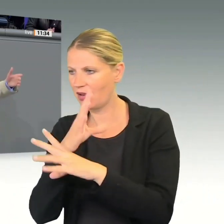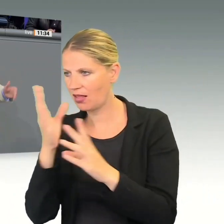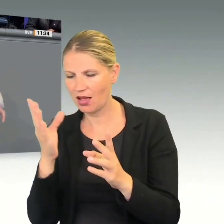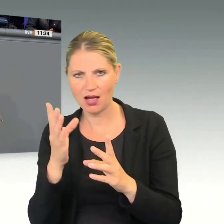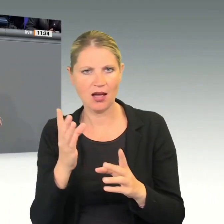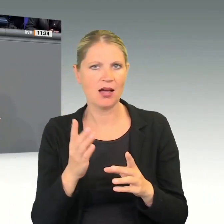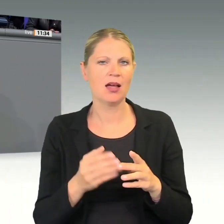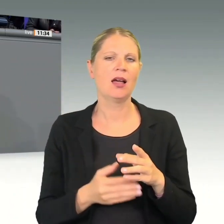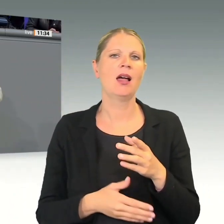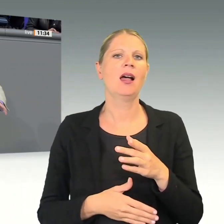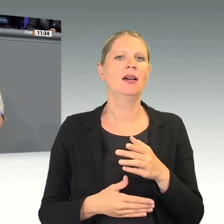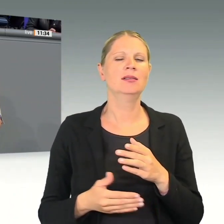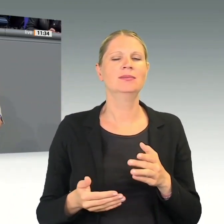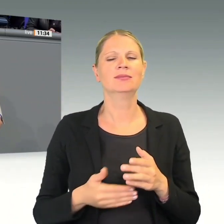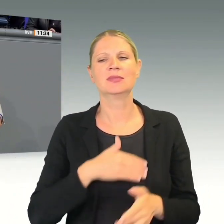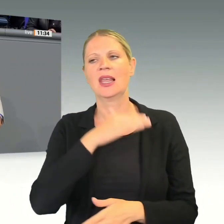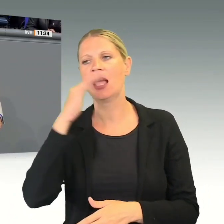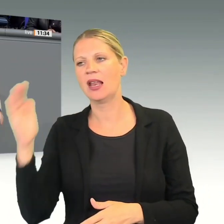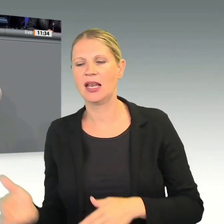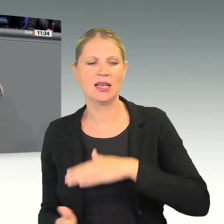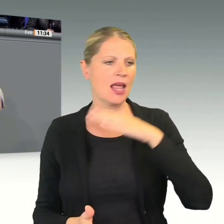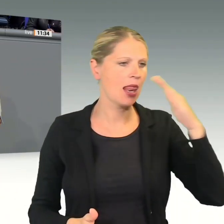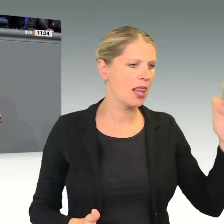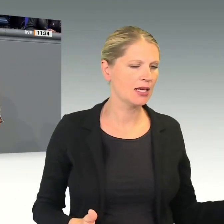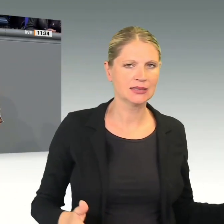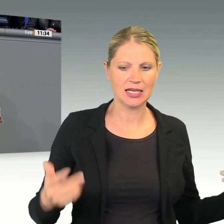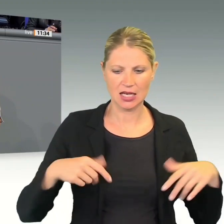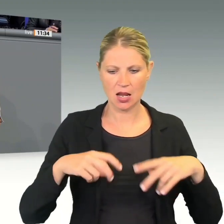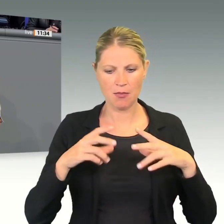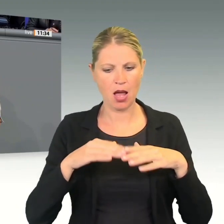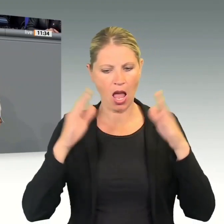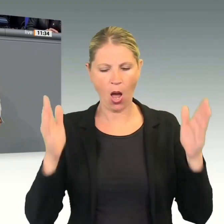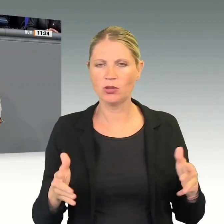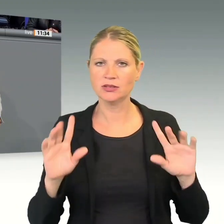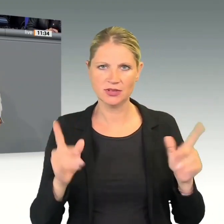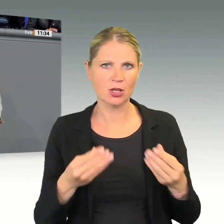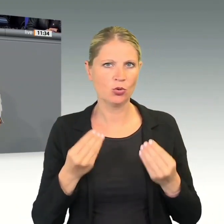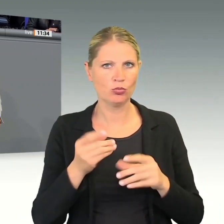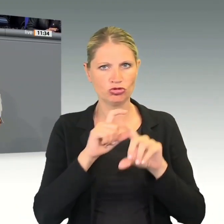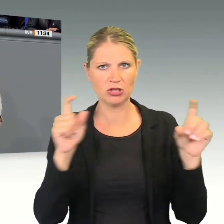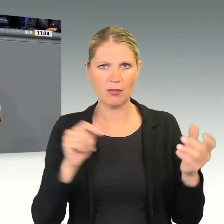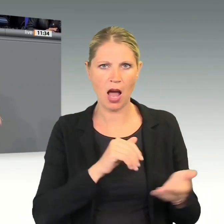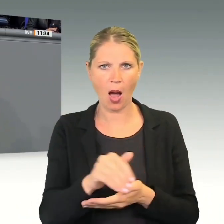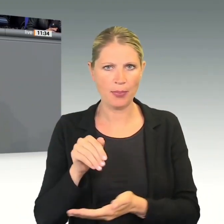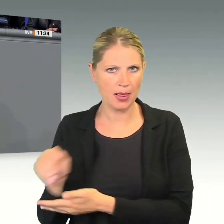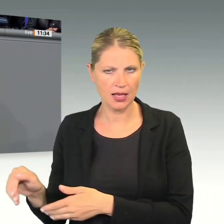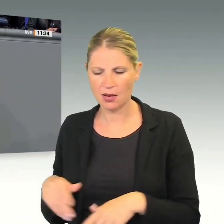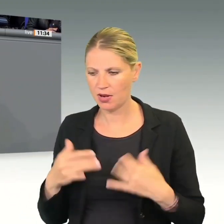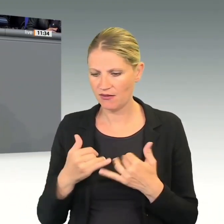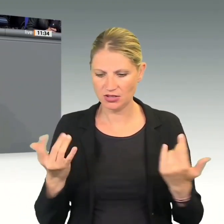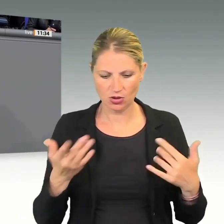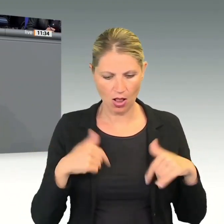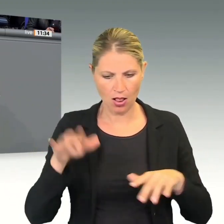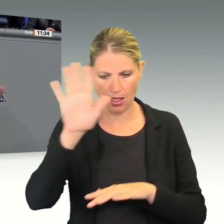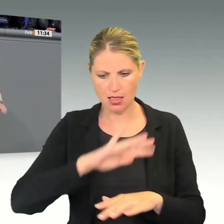rechte und die linke Seite des Hauses das Thema mal wieder ab. Ich frage Sie, meine Damen und Herren, wie wollen wir Wohlstand sichern in unserem Land, wenn man